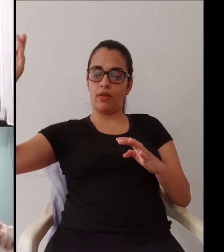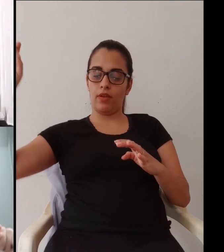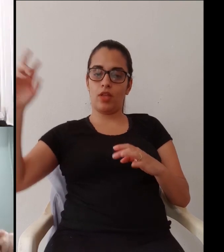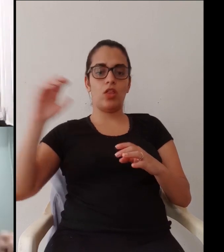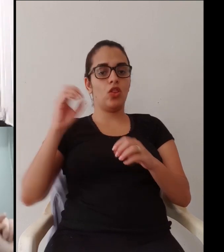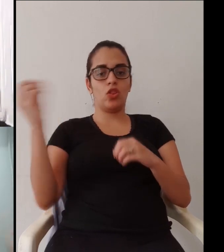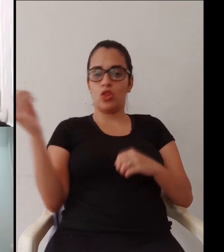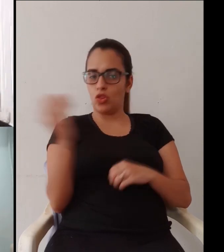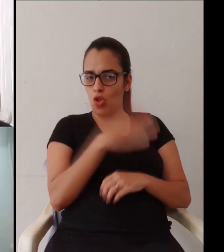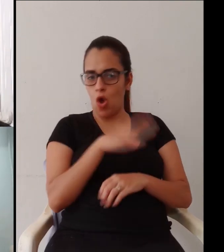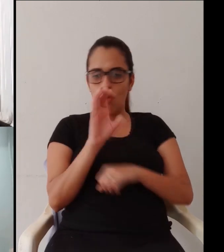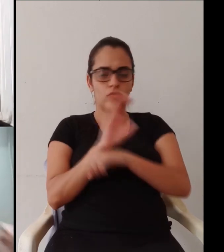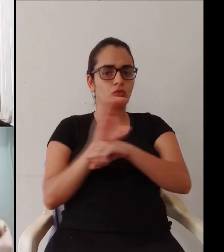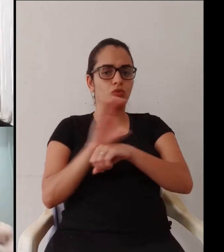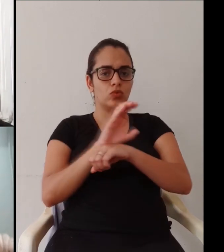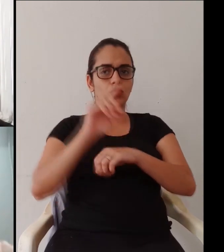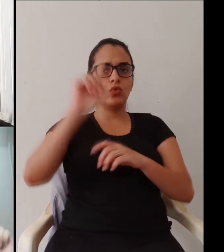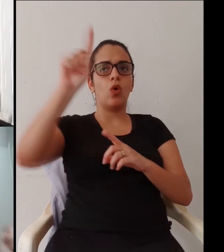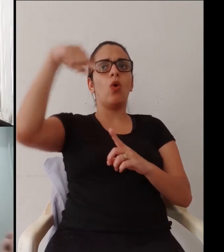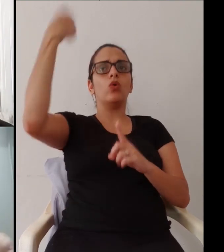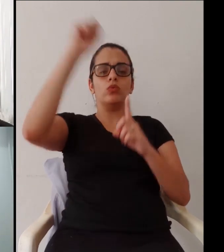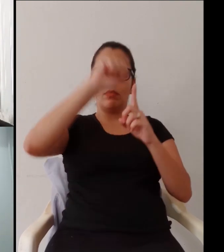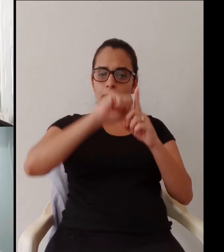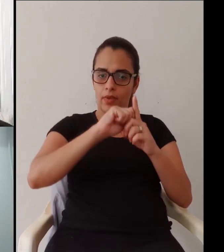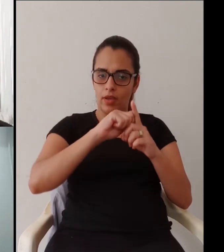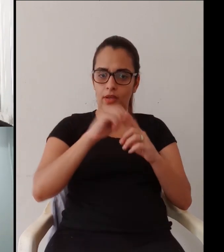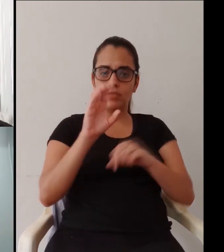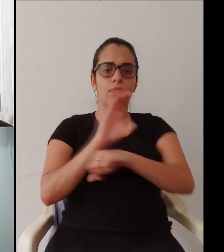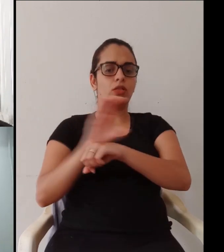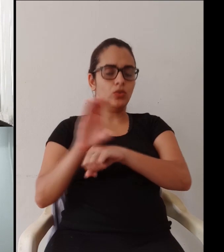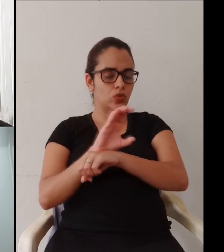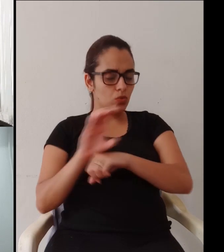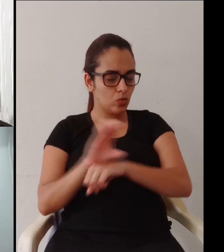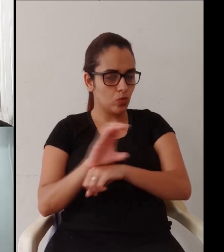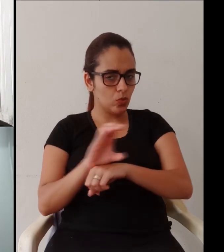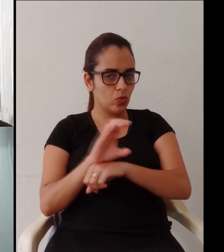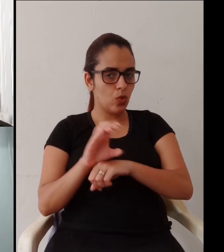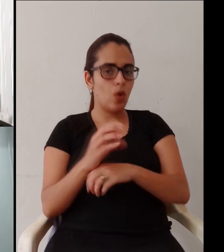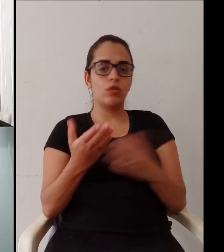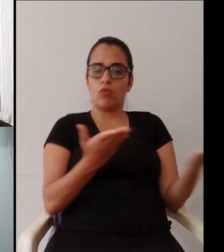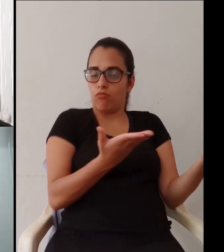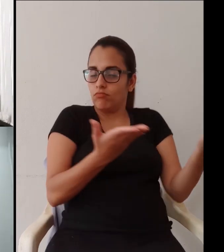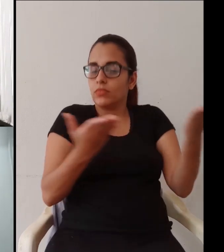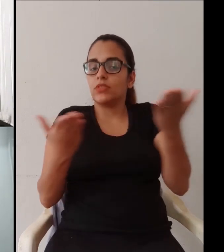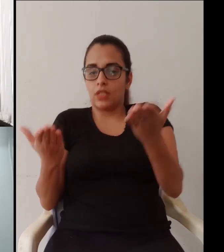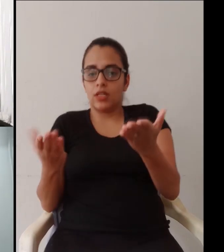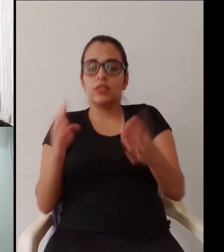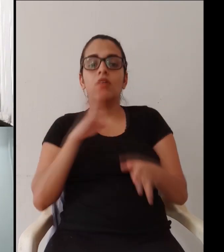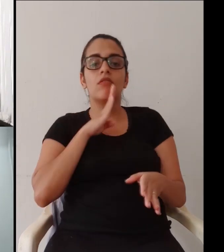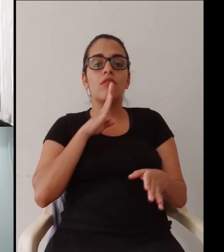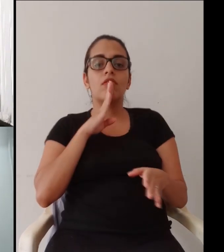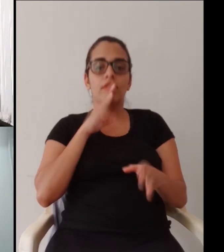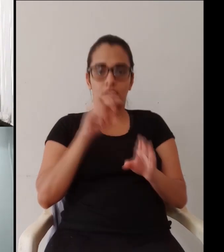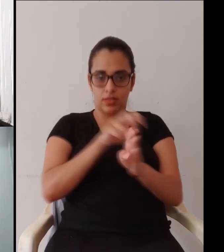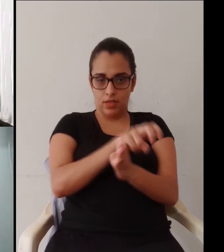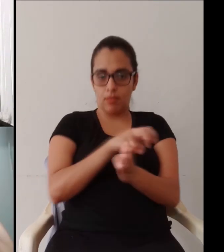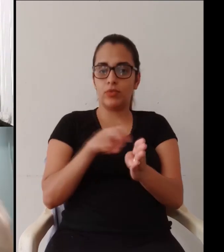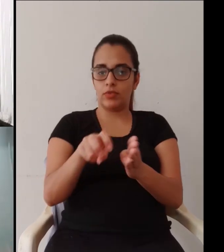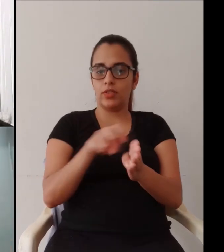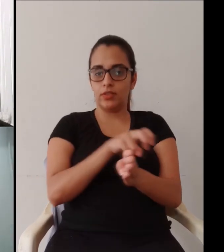cefor ponto ifs ponto edu ponto br até o fim do mês nós teremos vários novos cursos lá mês que vem teremos